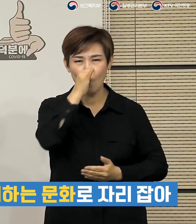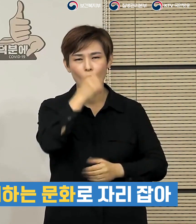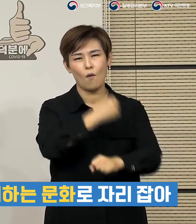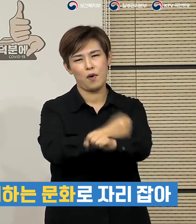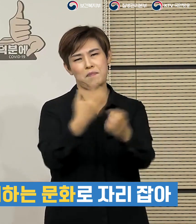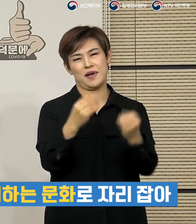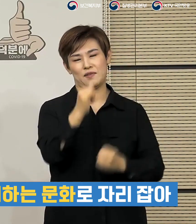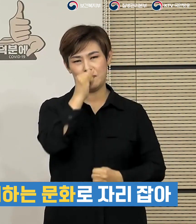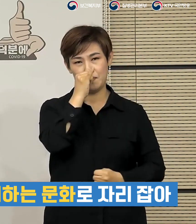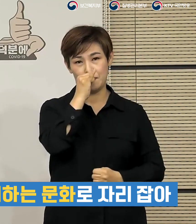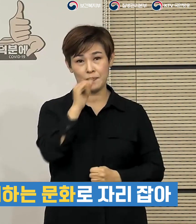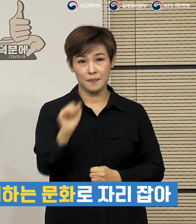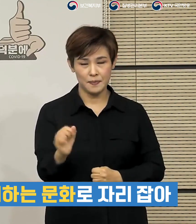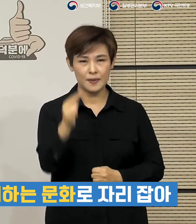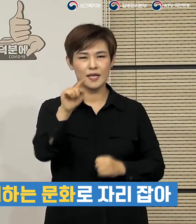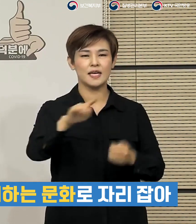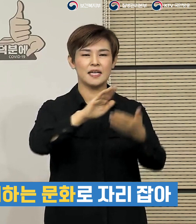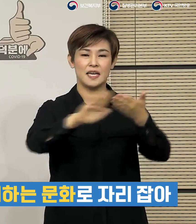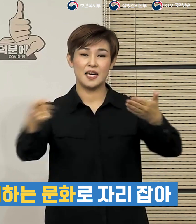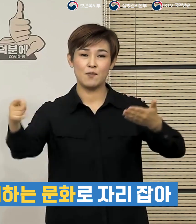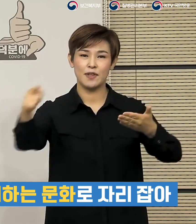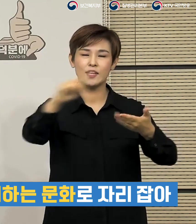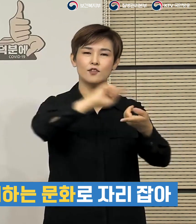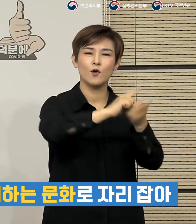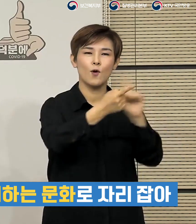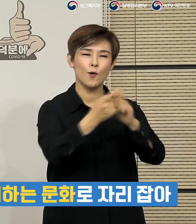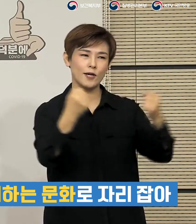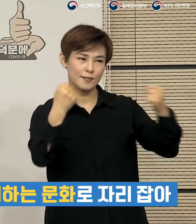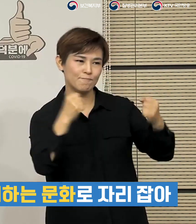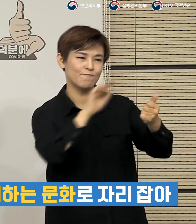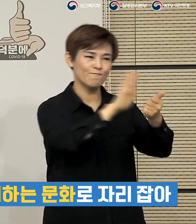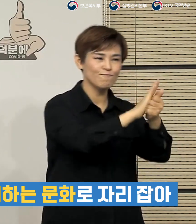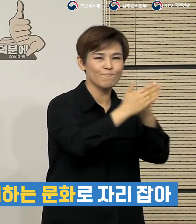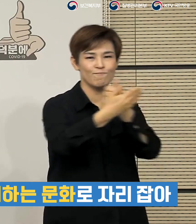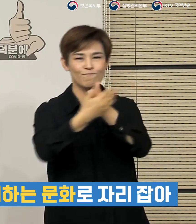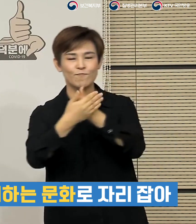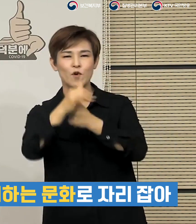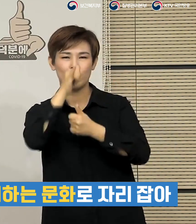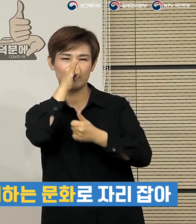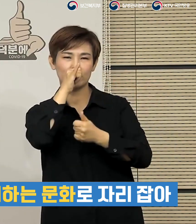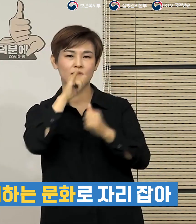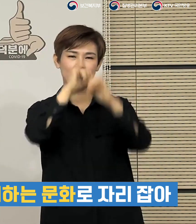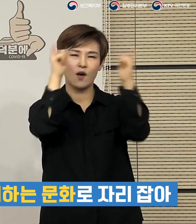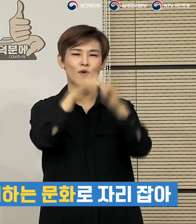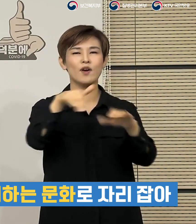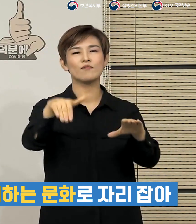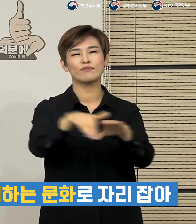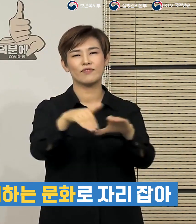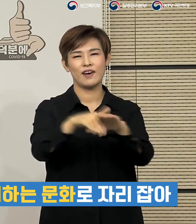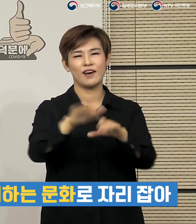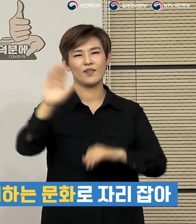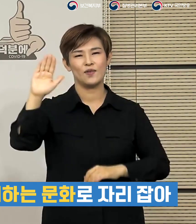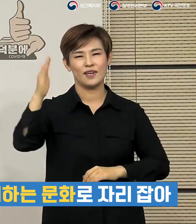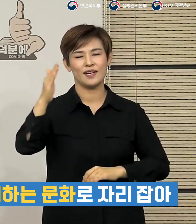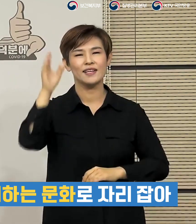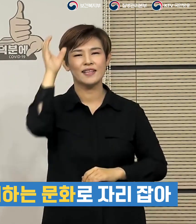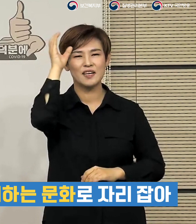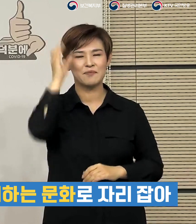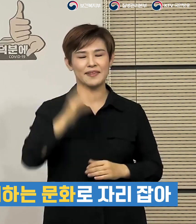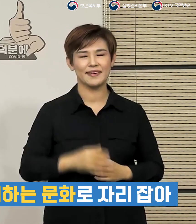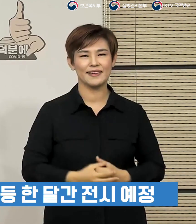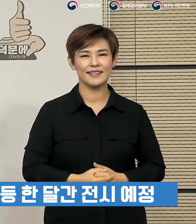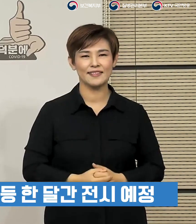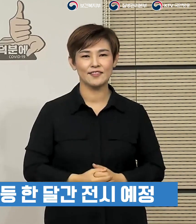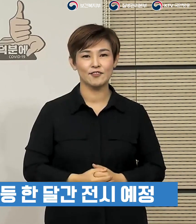협력했기에 이 캠페인이 서로가 서로를 격려하고 보듬어주는 사회문화로 자리잡기를 기대합니다.